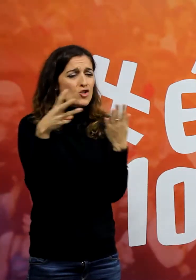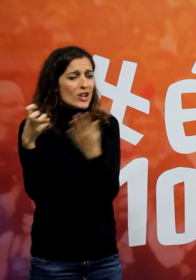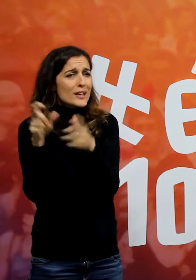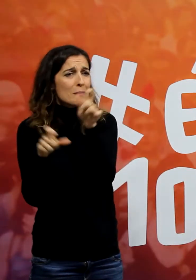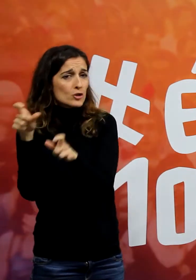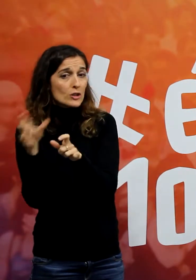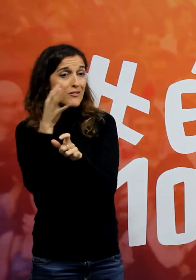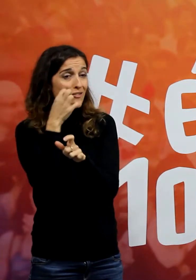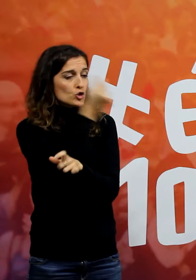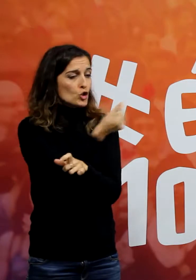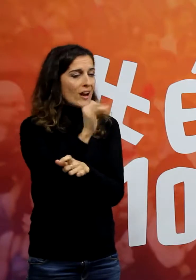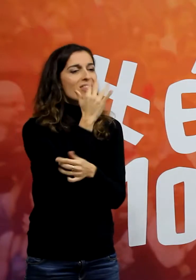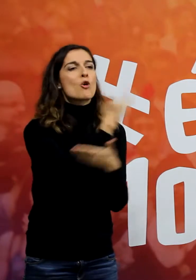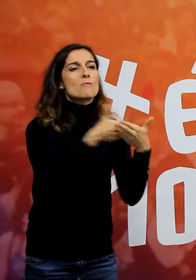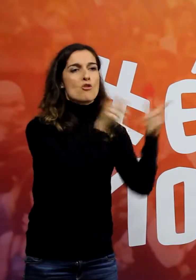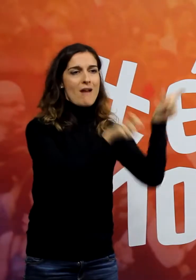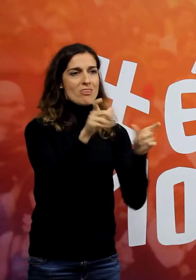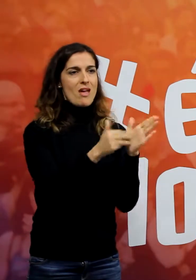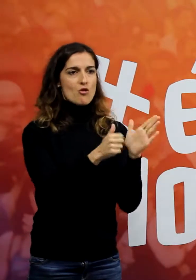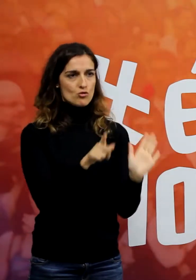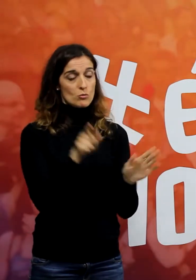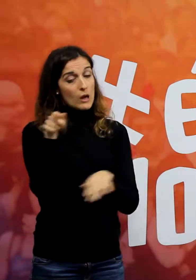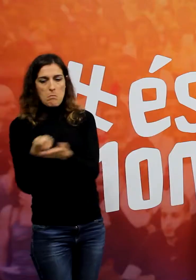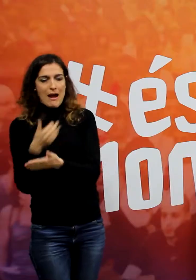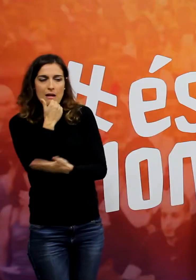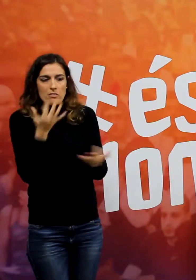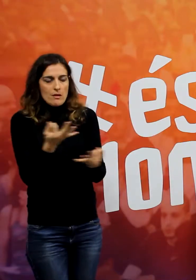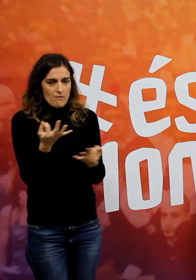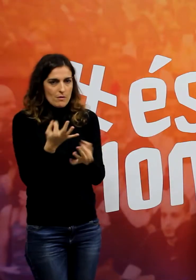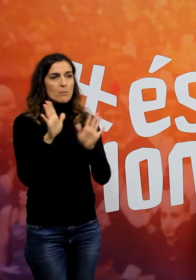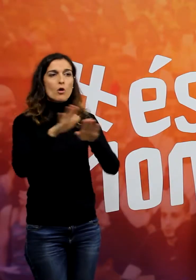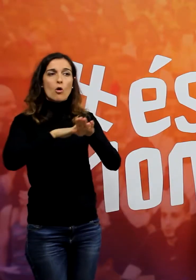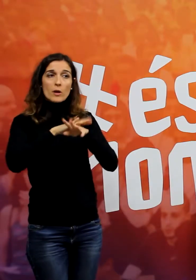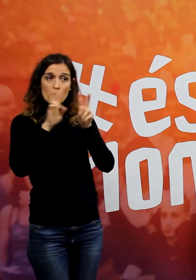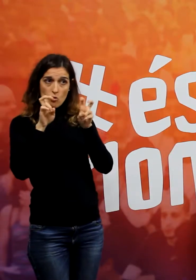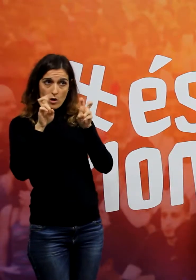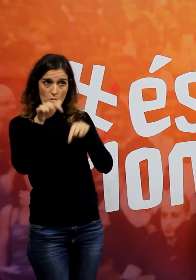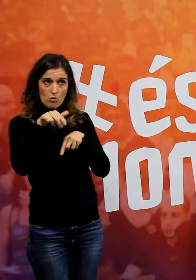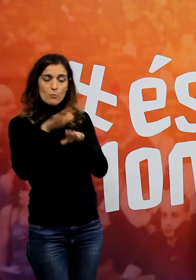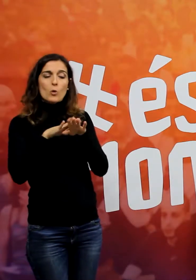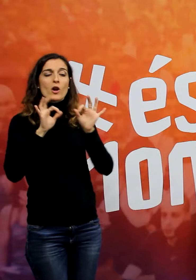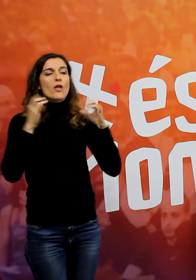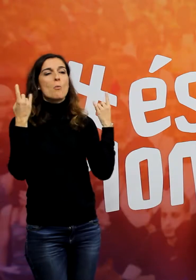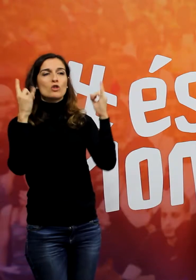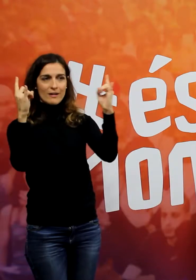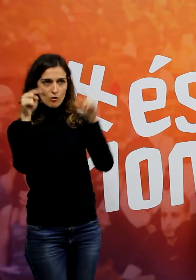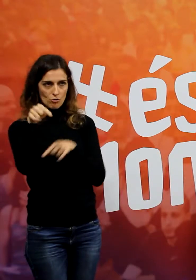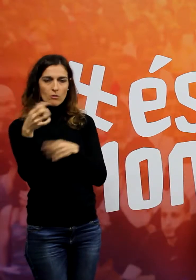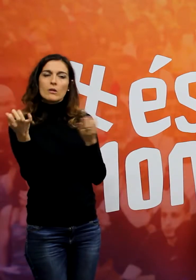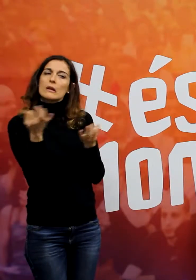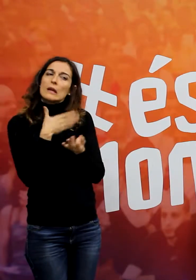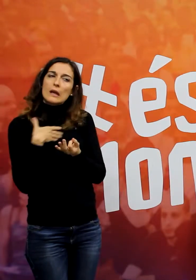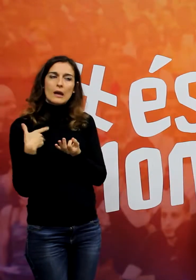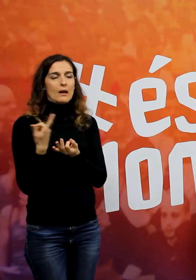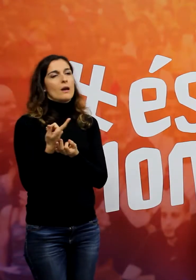5 millors de valencians. Doncs a això se volen llevar els impostos. El govern del botànic va a recuperar hasta l